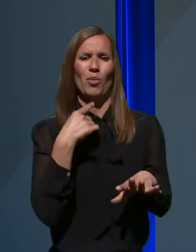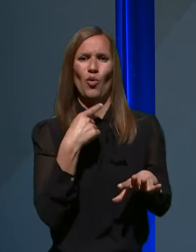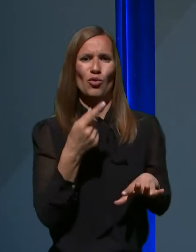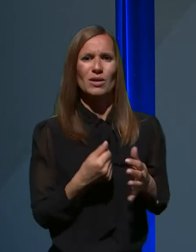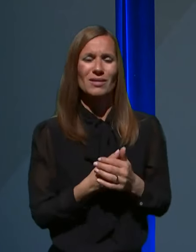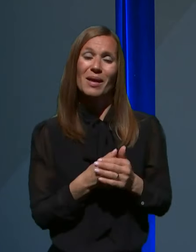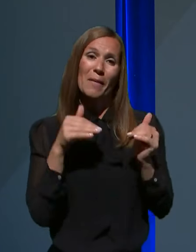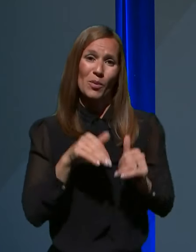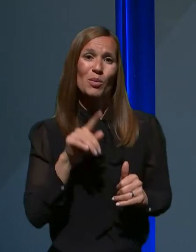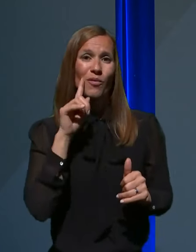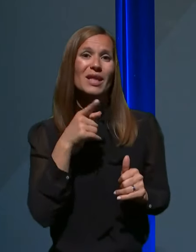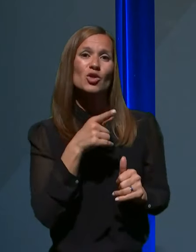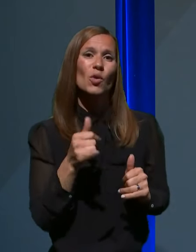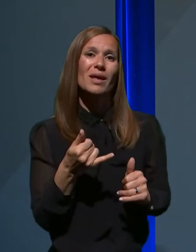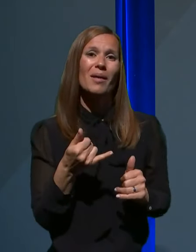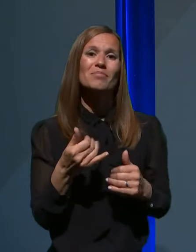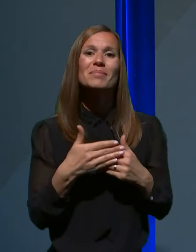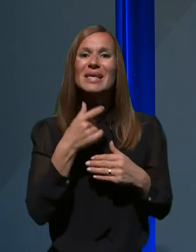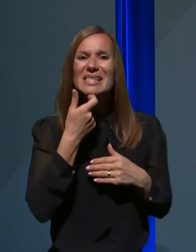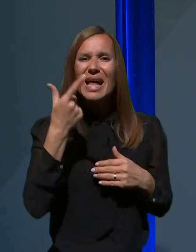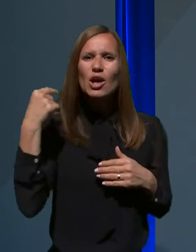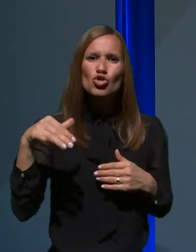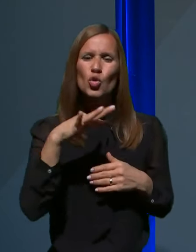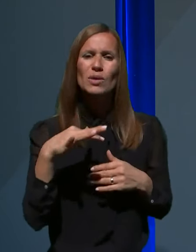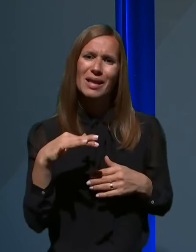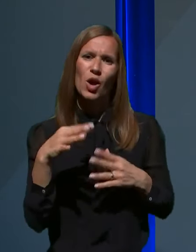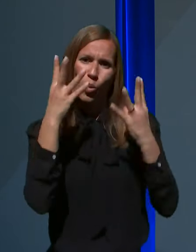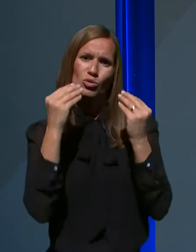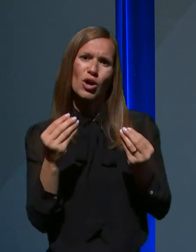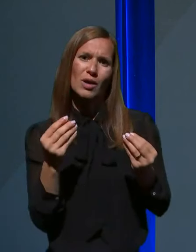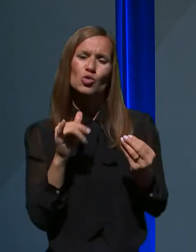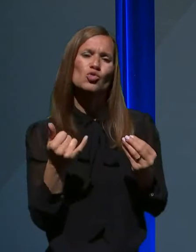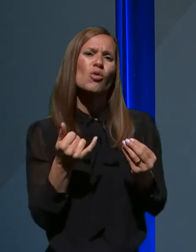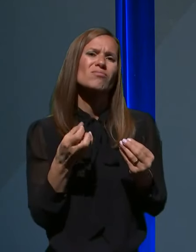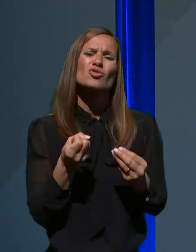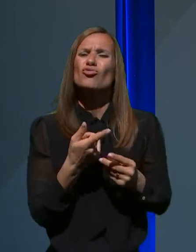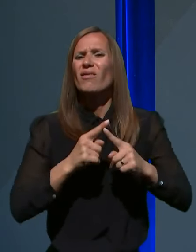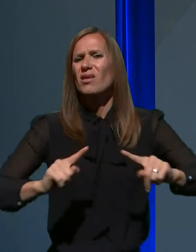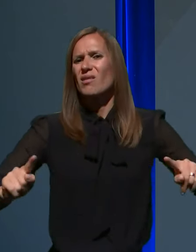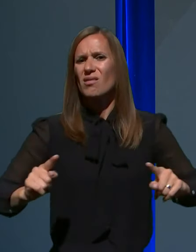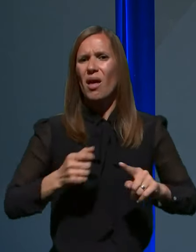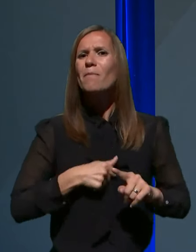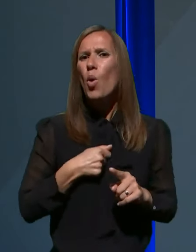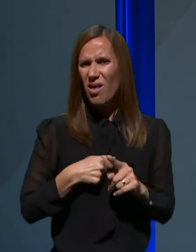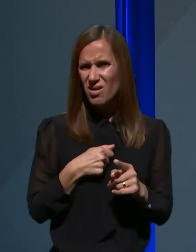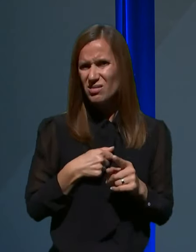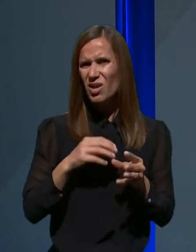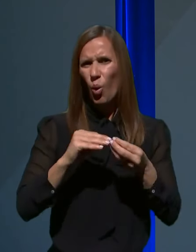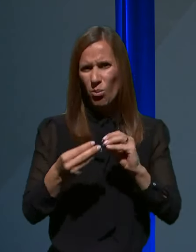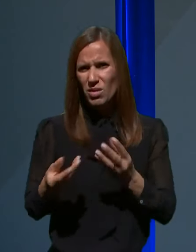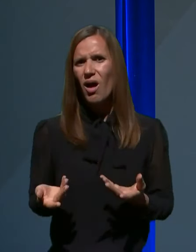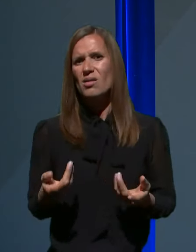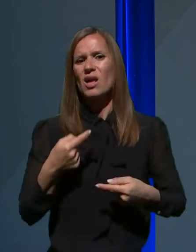da gre za pristarejši populaciji običajno res za številne pridružene bolesni, kronične